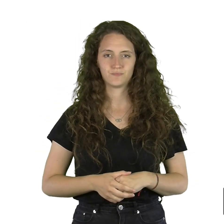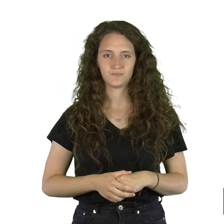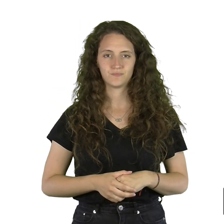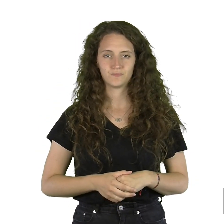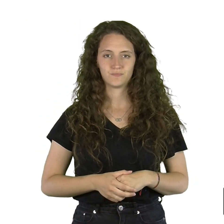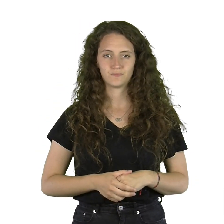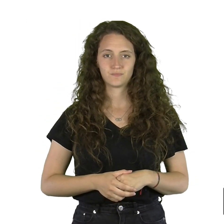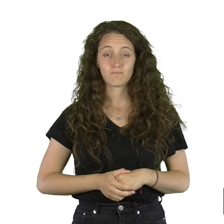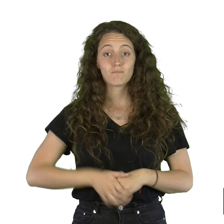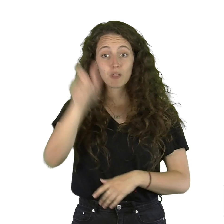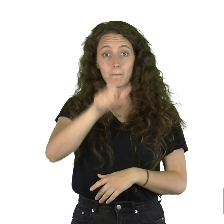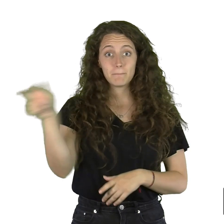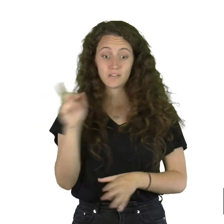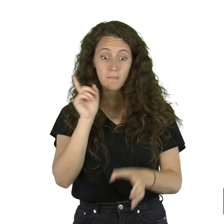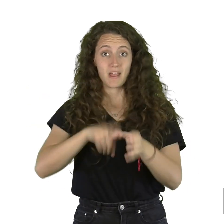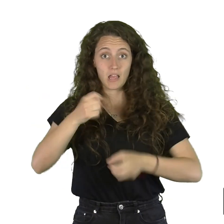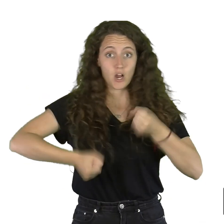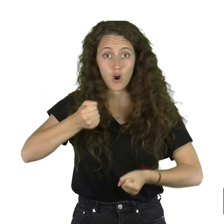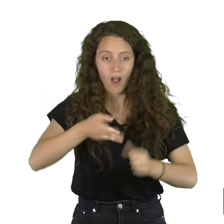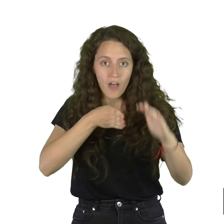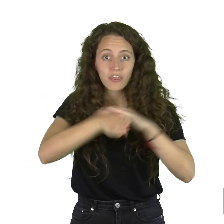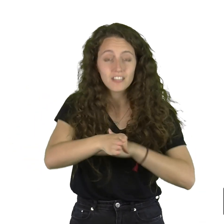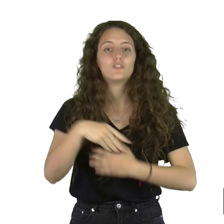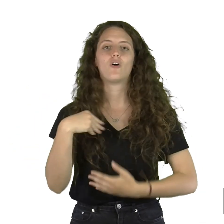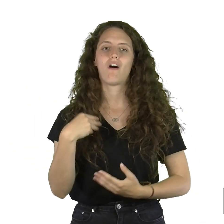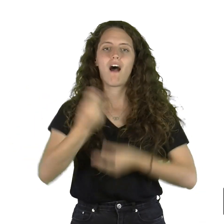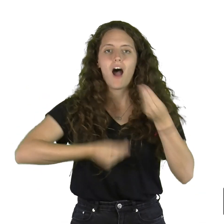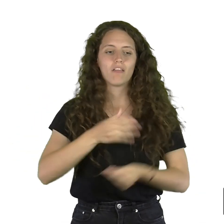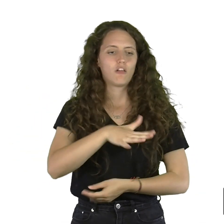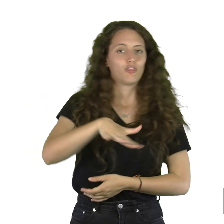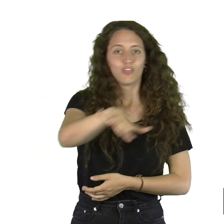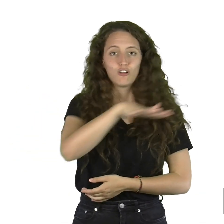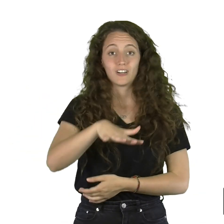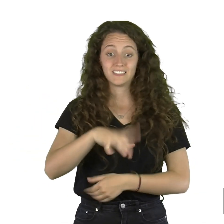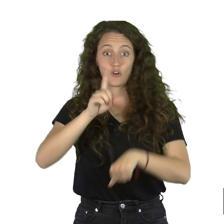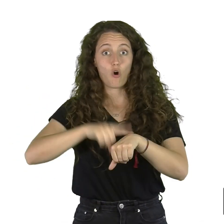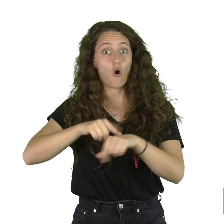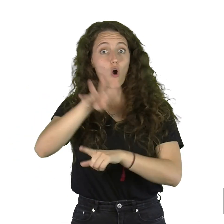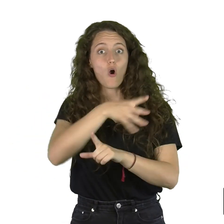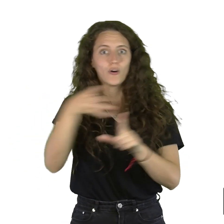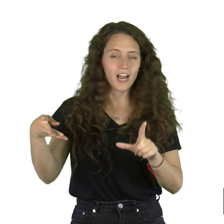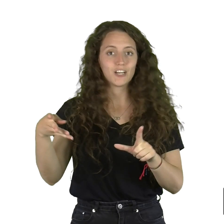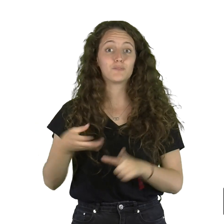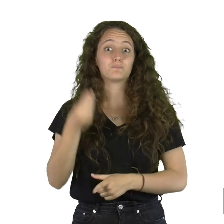El acceso de quienes vayan a correr se efectuará desde los lugares y en el horario que al efecto